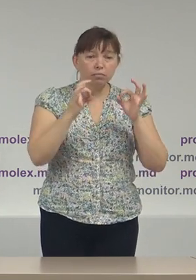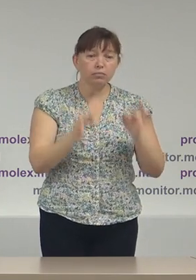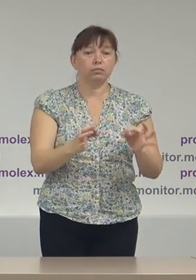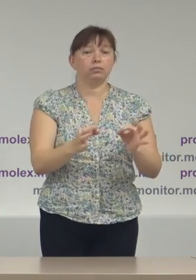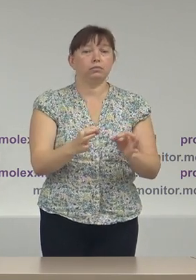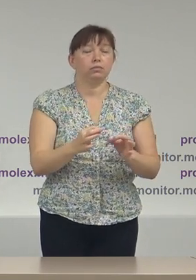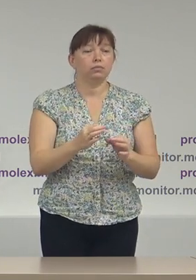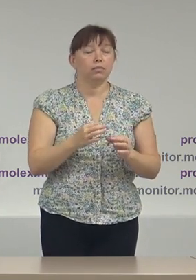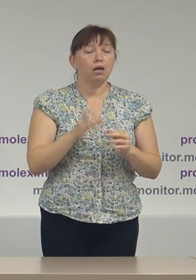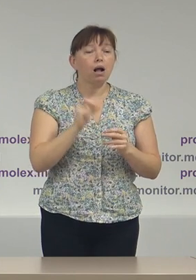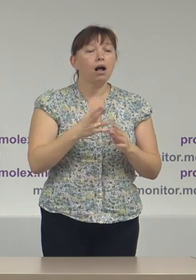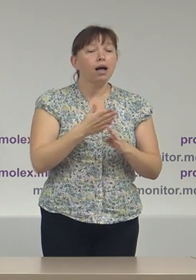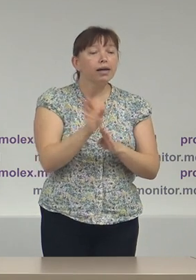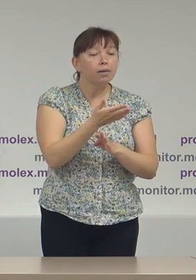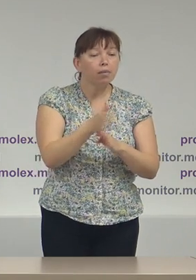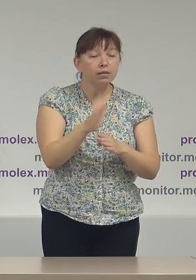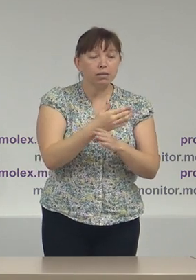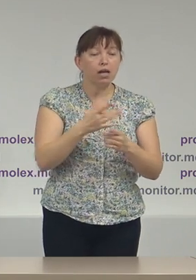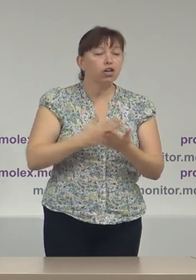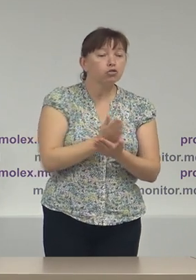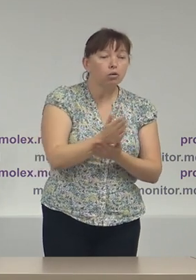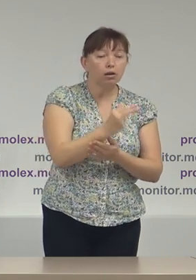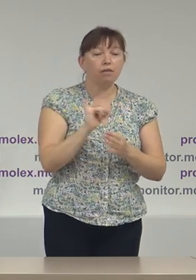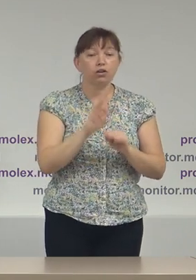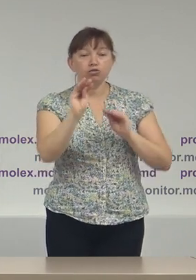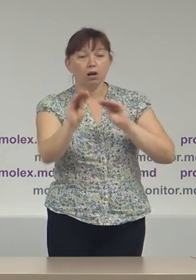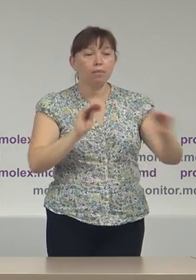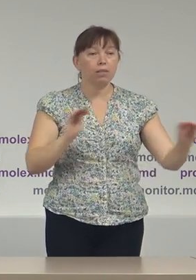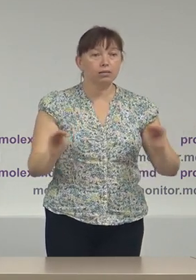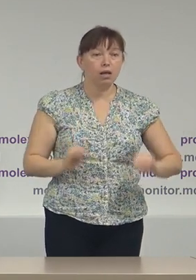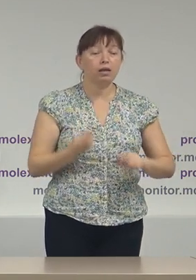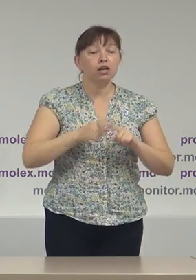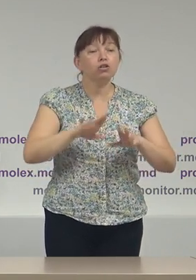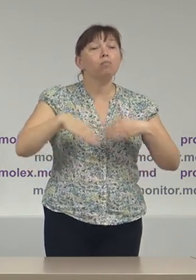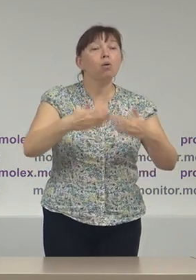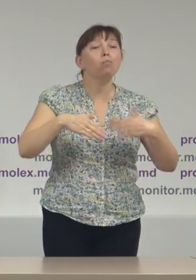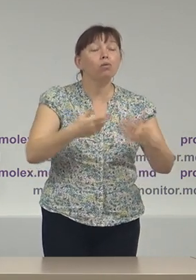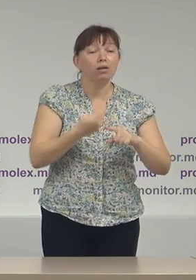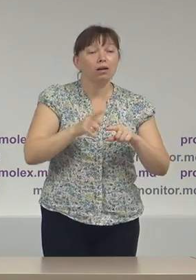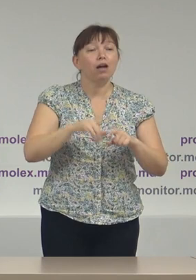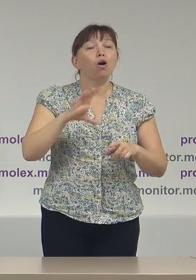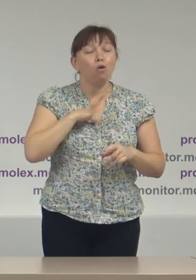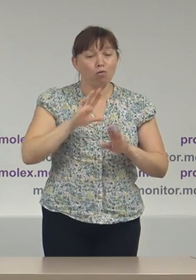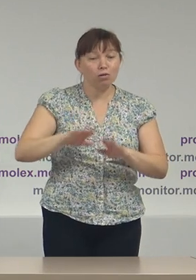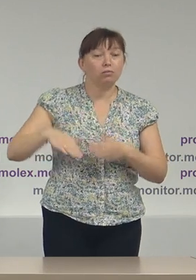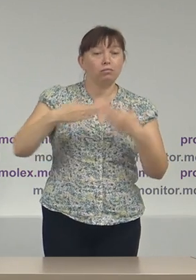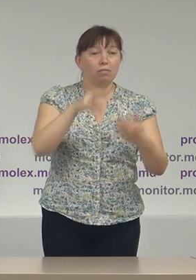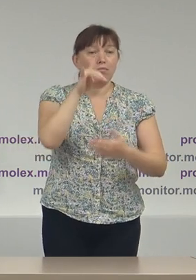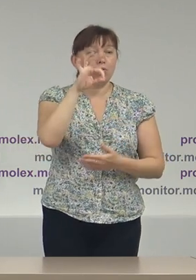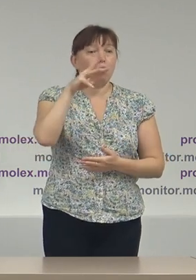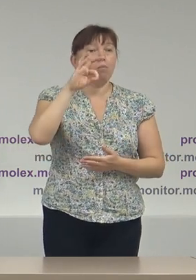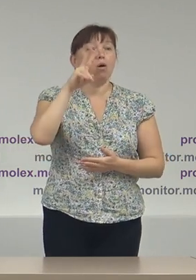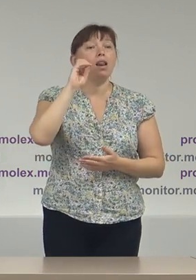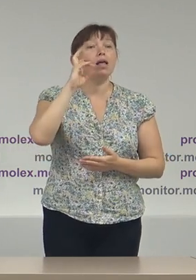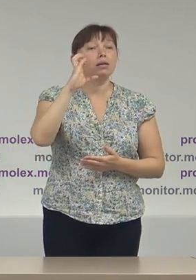ca repartizare geografică și amplasare, de acele propuneri care au fost formulate de Promolex încă în